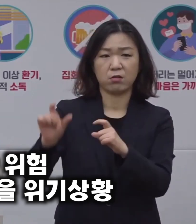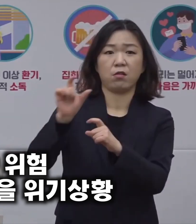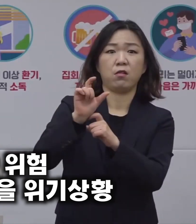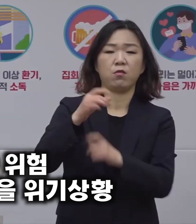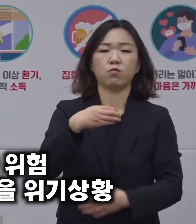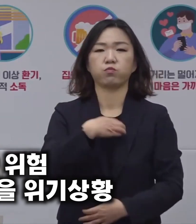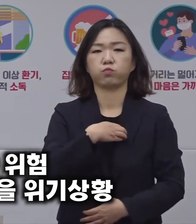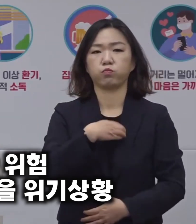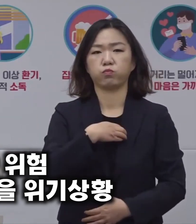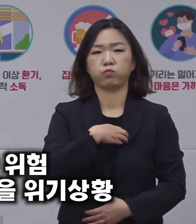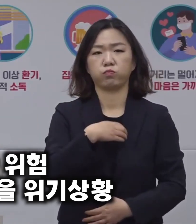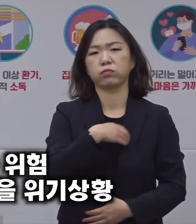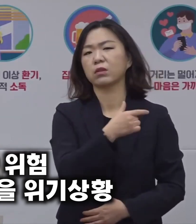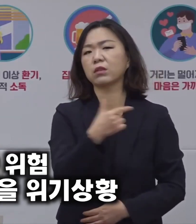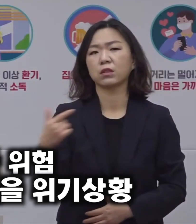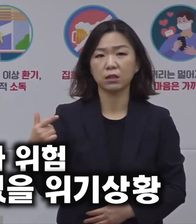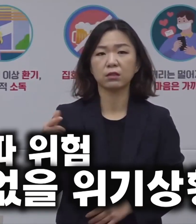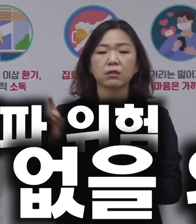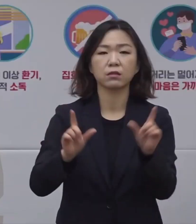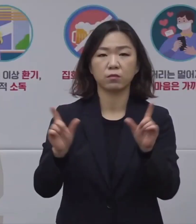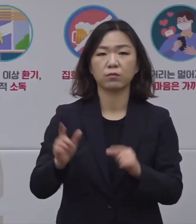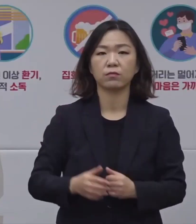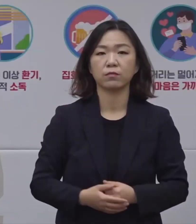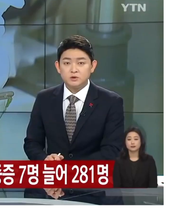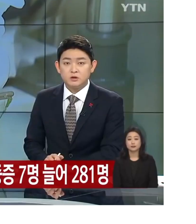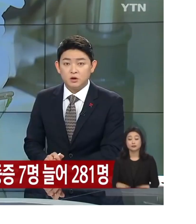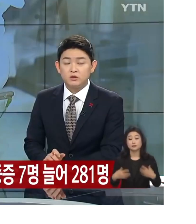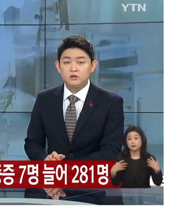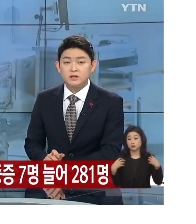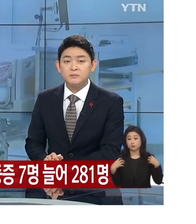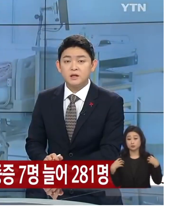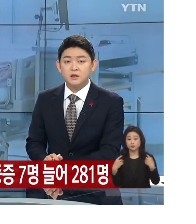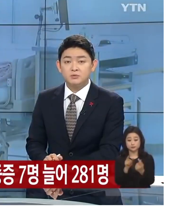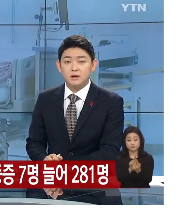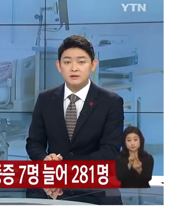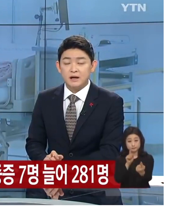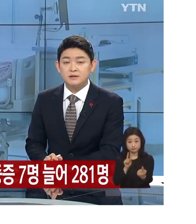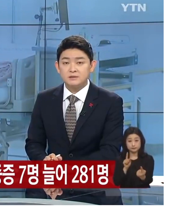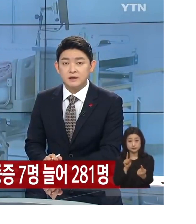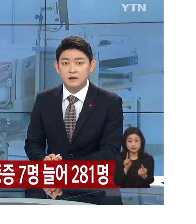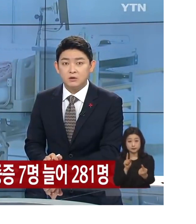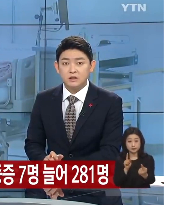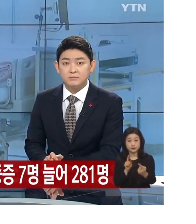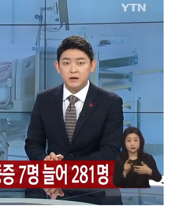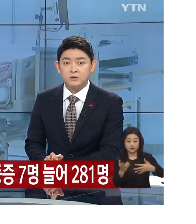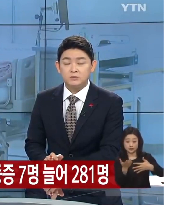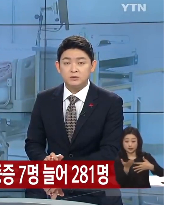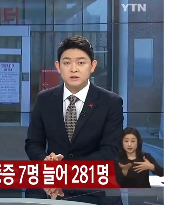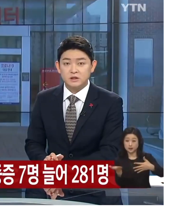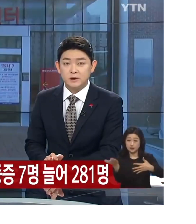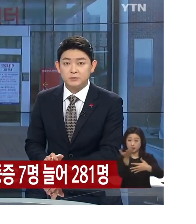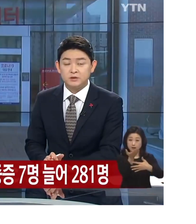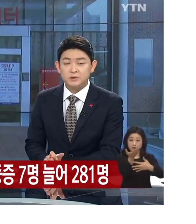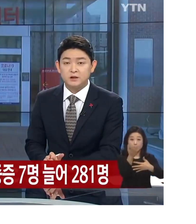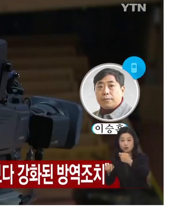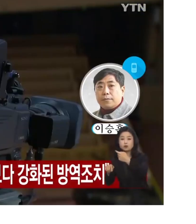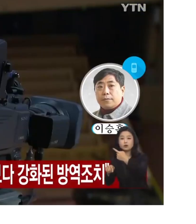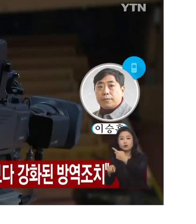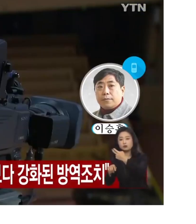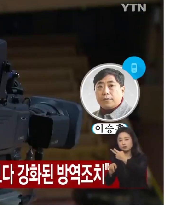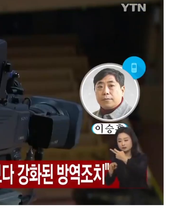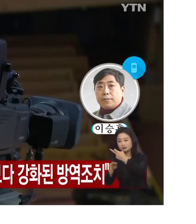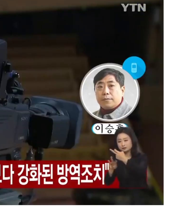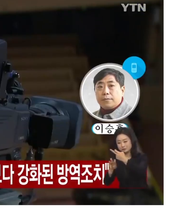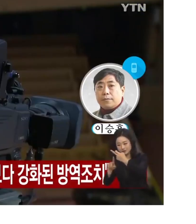비교할 수 없을 정도로 높아진 상황입니다. 정부는 조금 전 거리 두기 3단계보다 사실상 강화된 방역 조치를 발표했습니다.